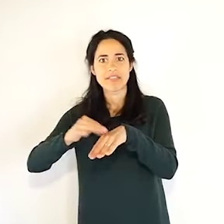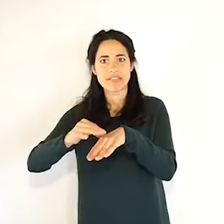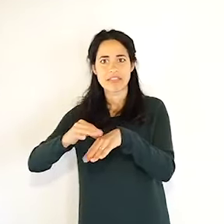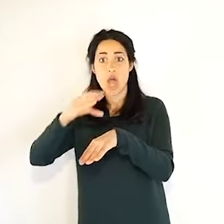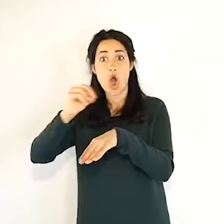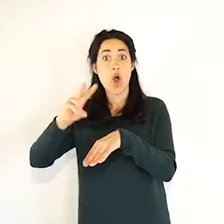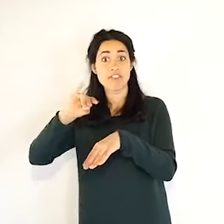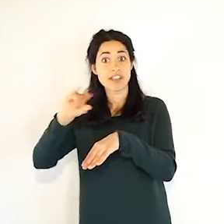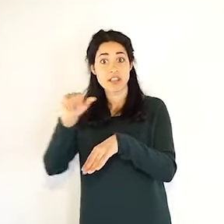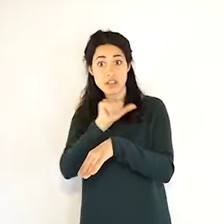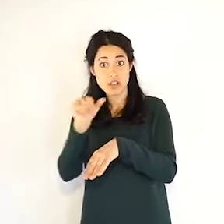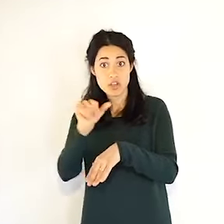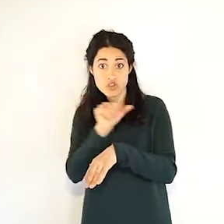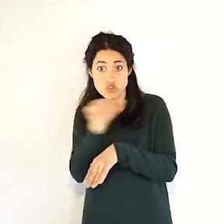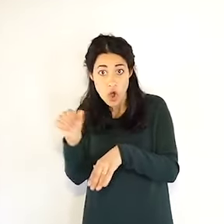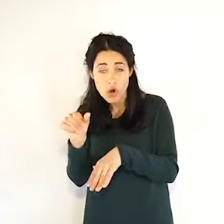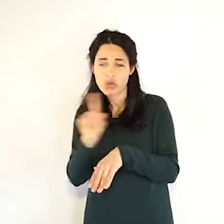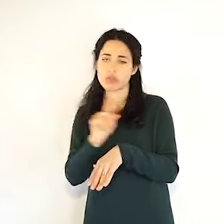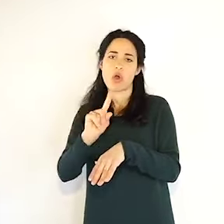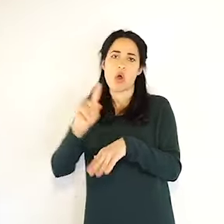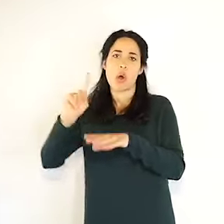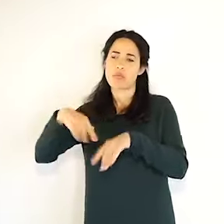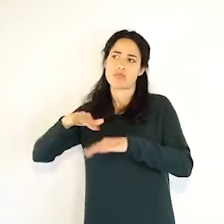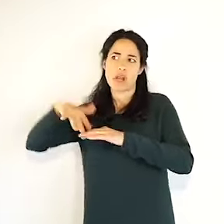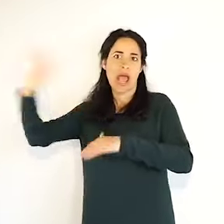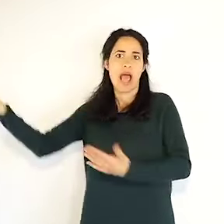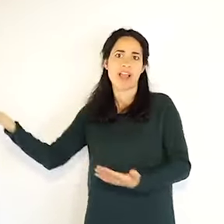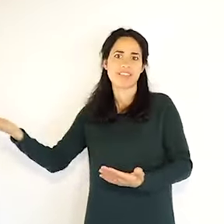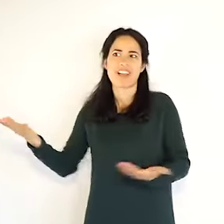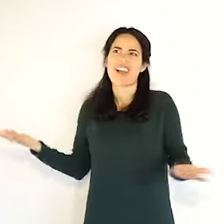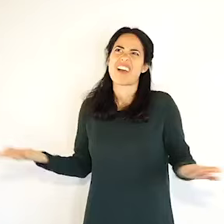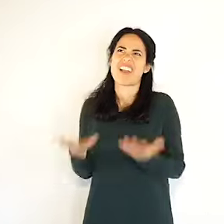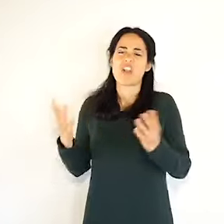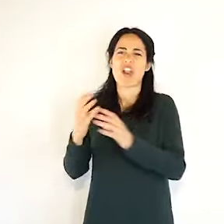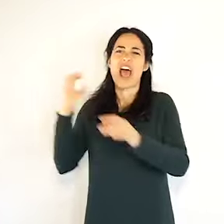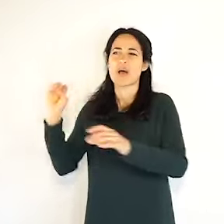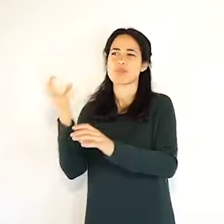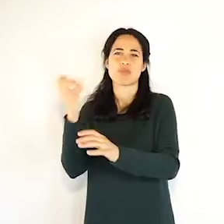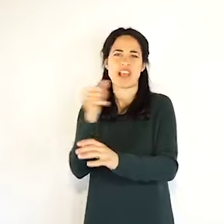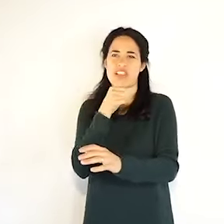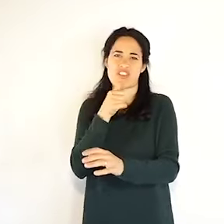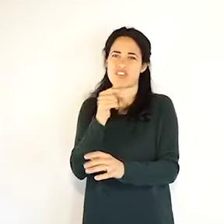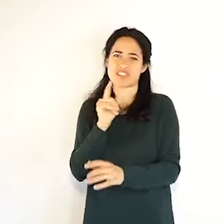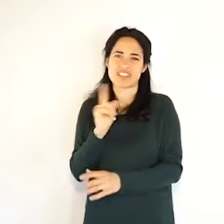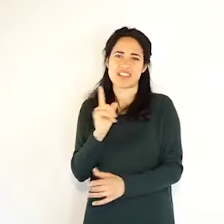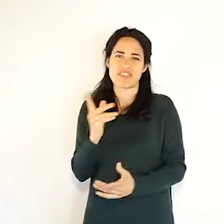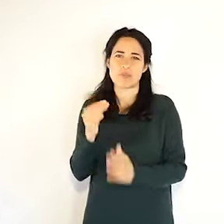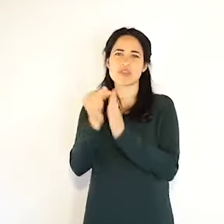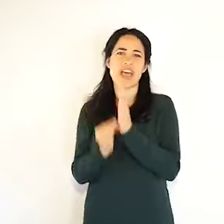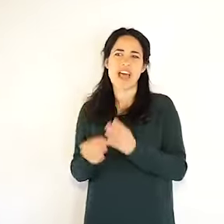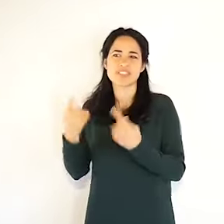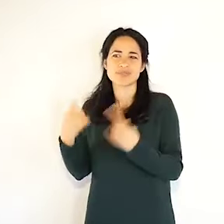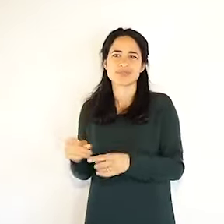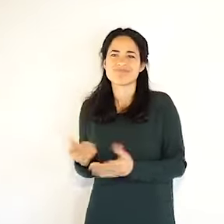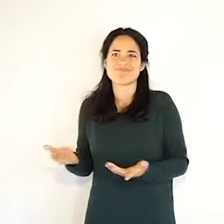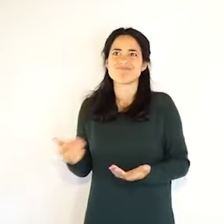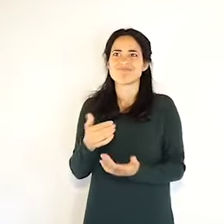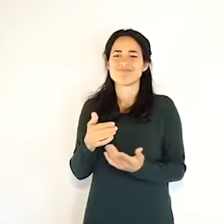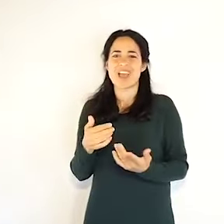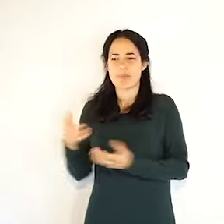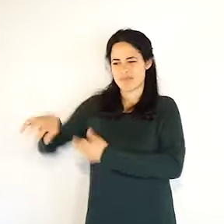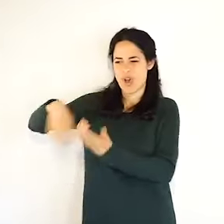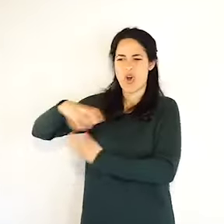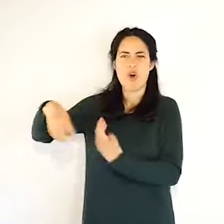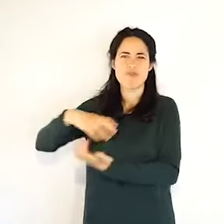giorno abbiamo più accessi per malattie urgenti, per infarti, per ictus, come avevamo prima rispetto